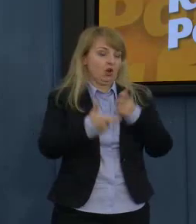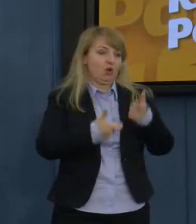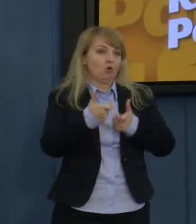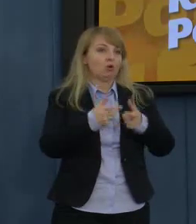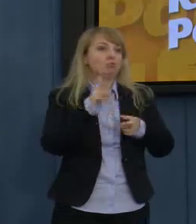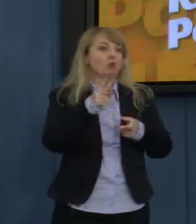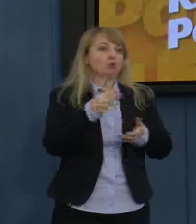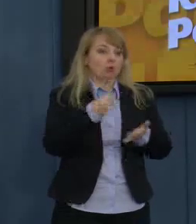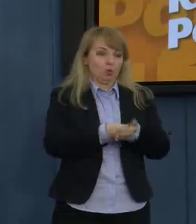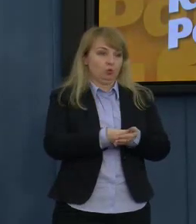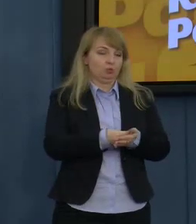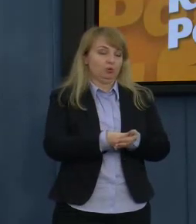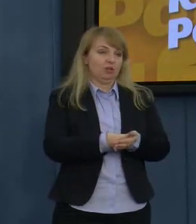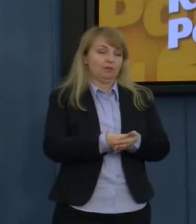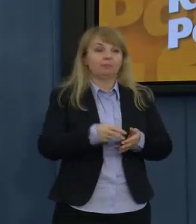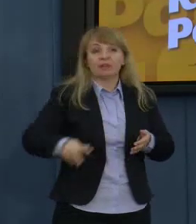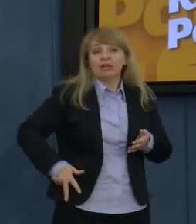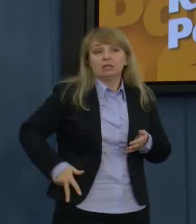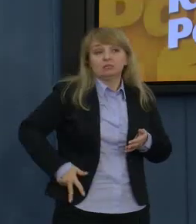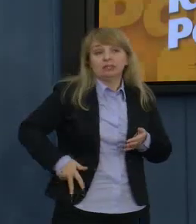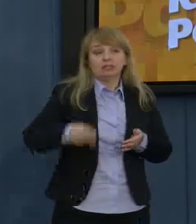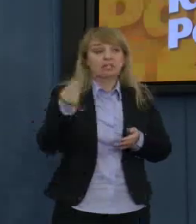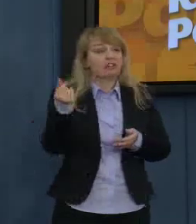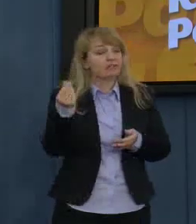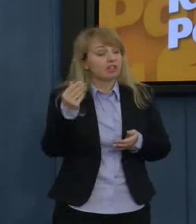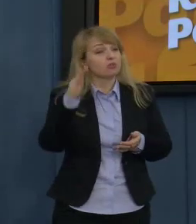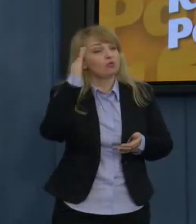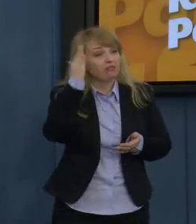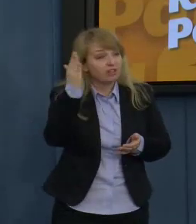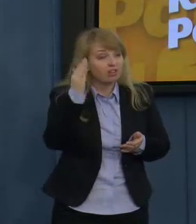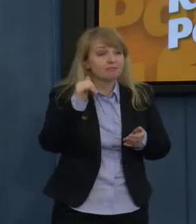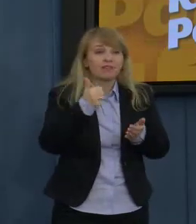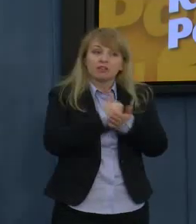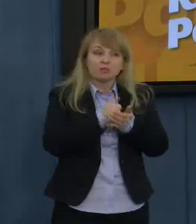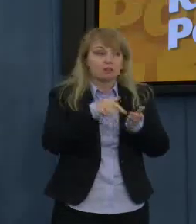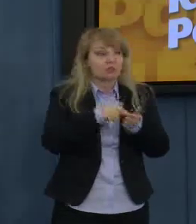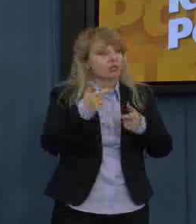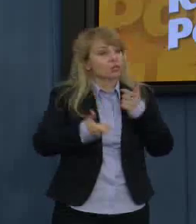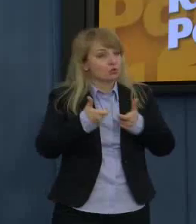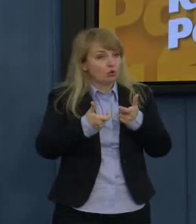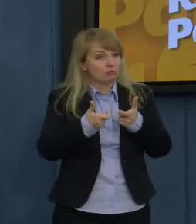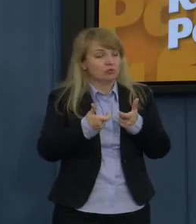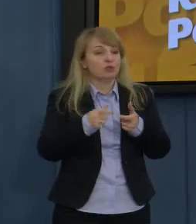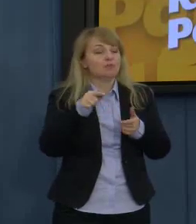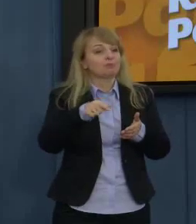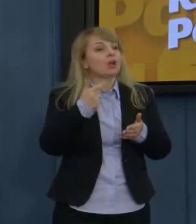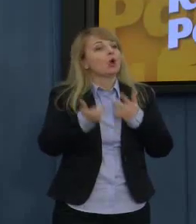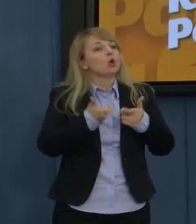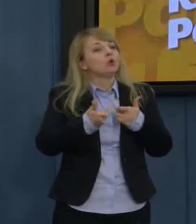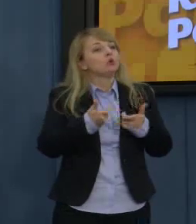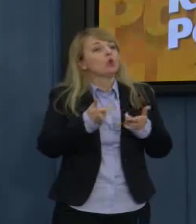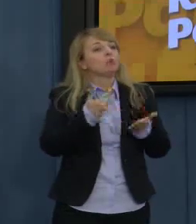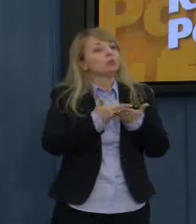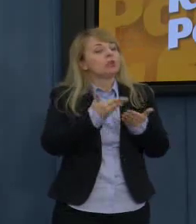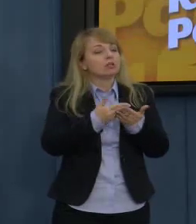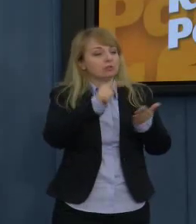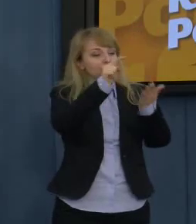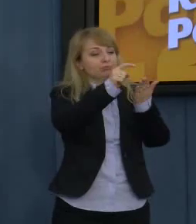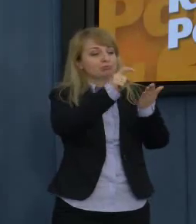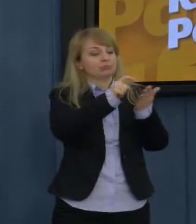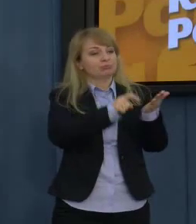sobie sprawę, że to jest absurdalne, dlatego w tym projekcie TO FACT postawił pewne zastrzeżenia, w jakich sytuacjach to będzie możliwe.